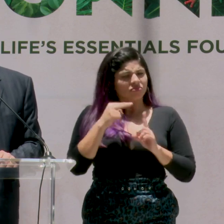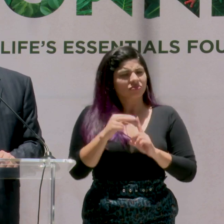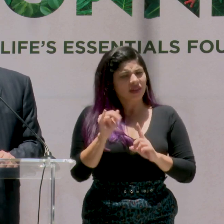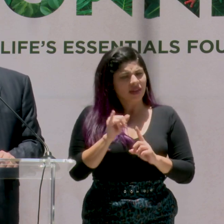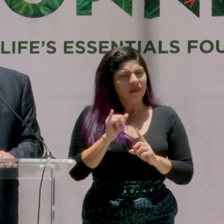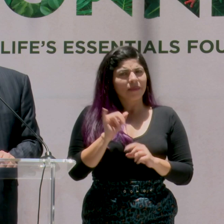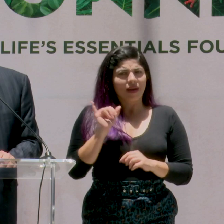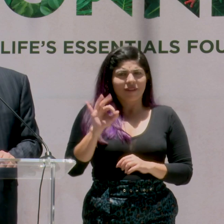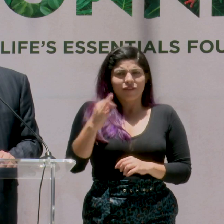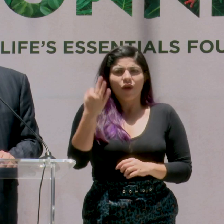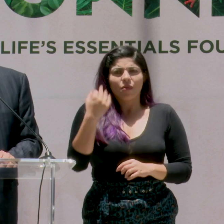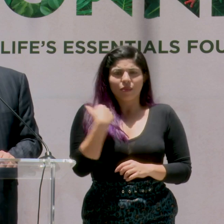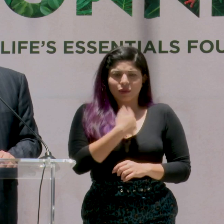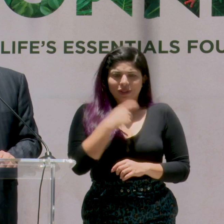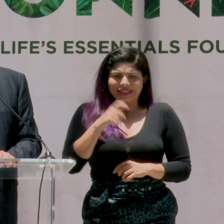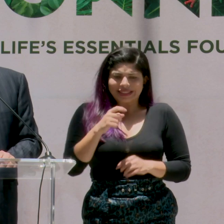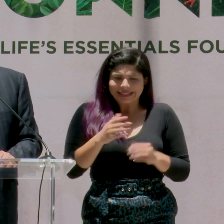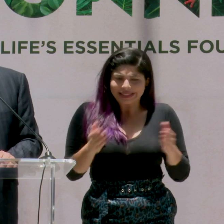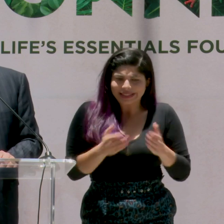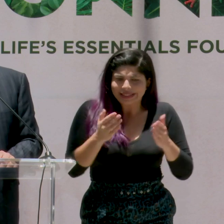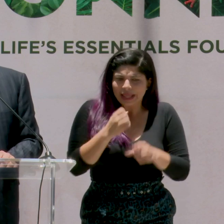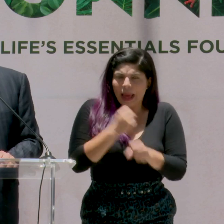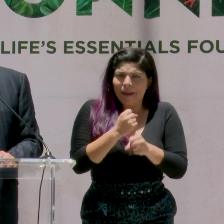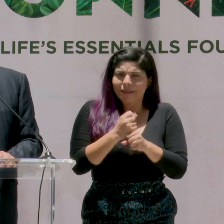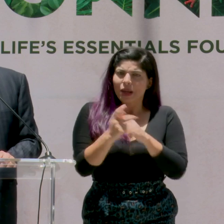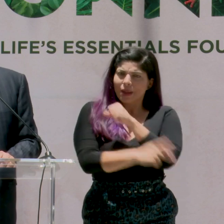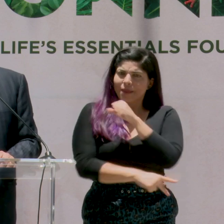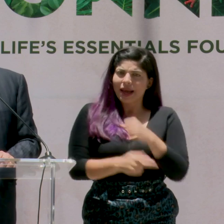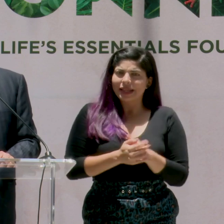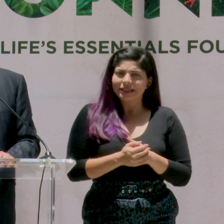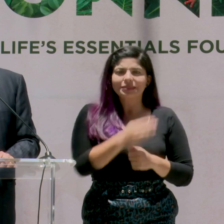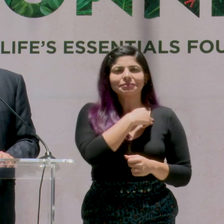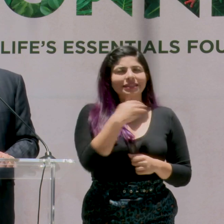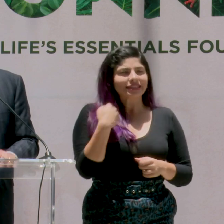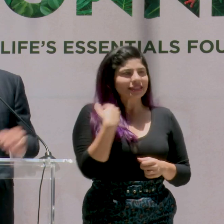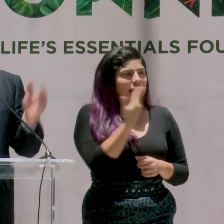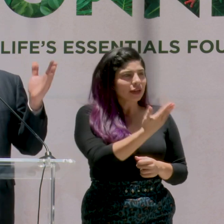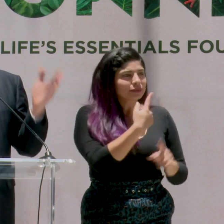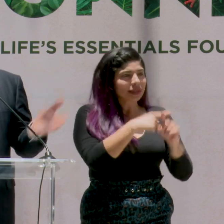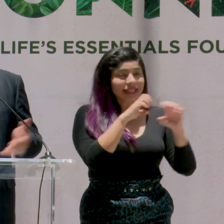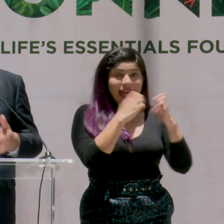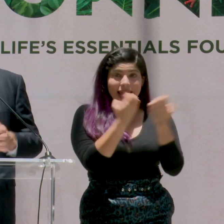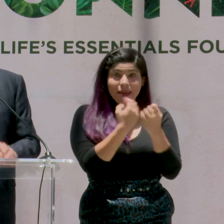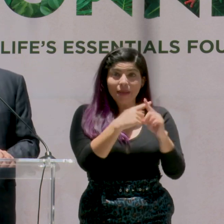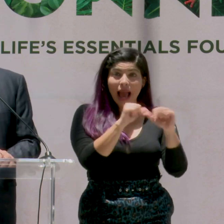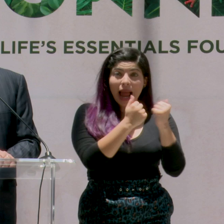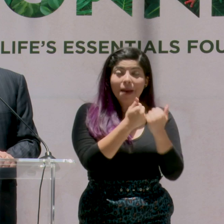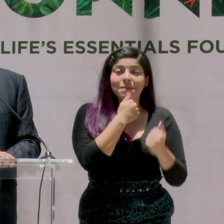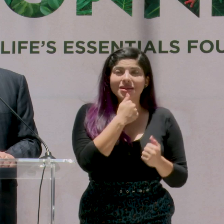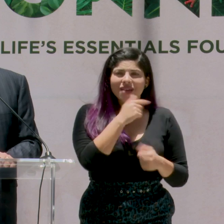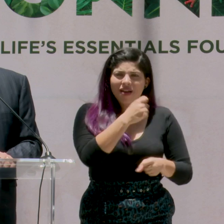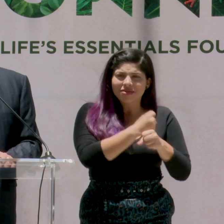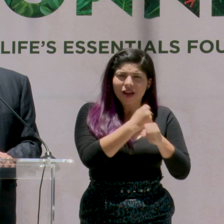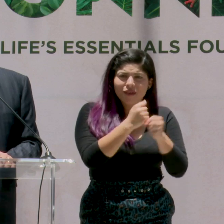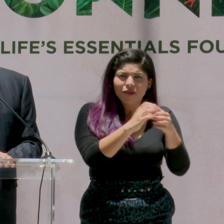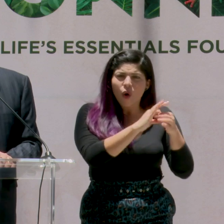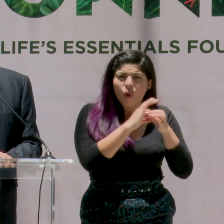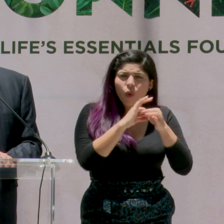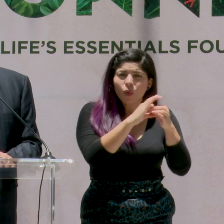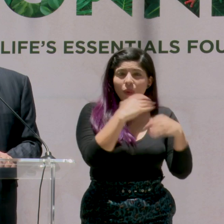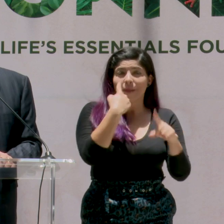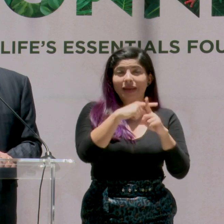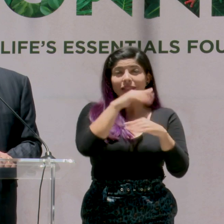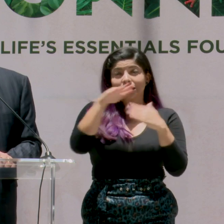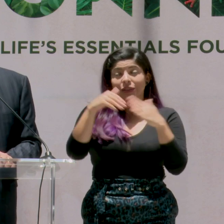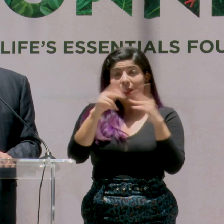necesitamos sacar adelante el empleo de un país? Ministra, a usted, a su equipo, al sector privado en ese trabajo conjunto y a todas las